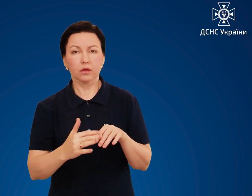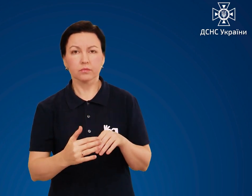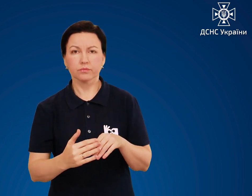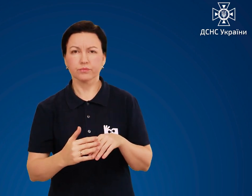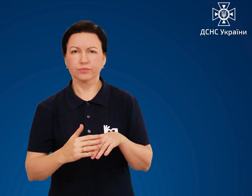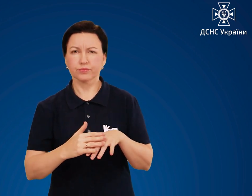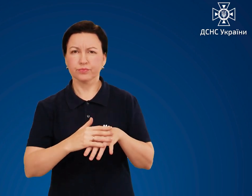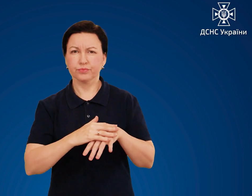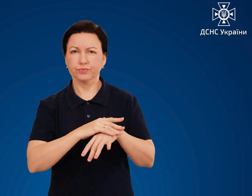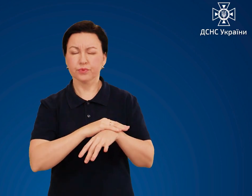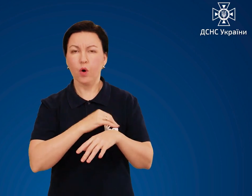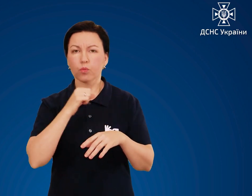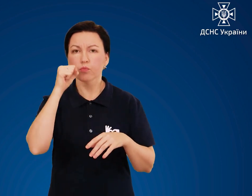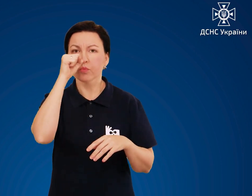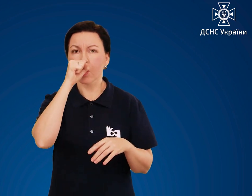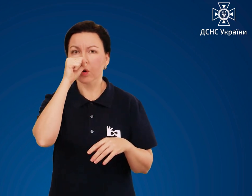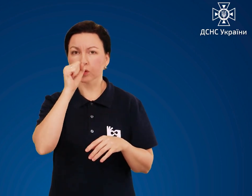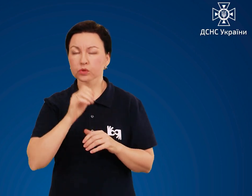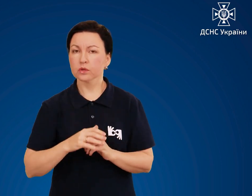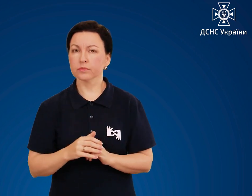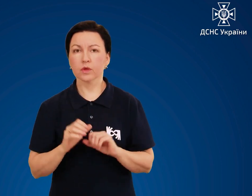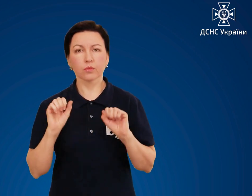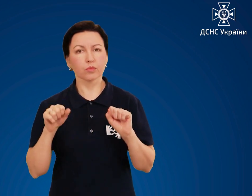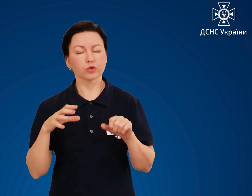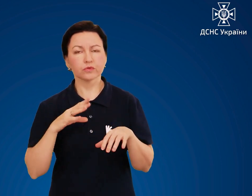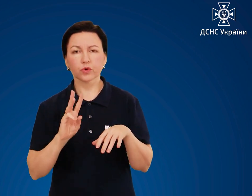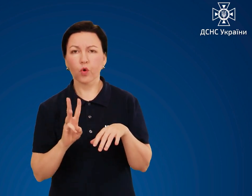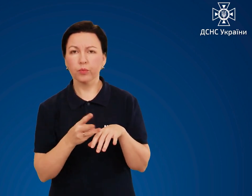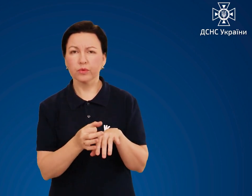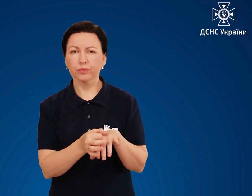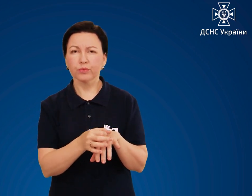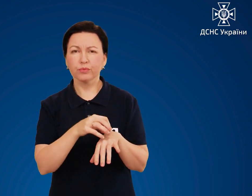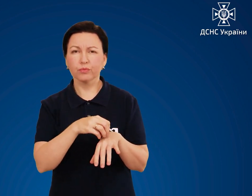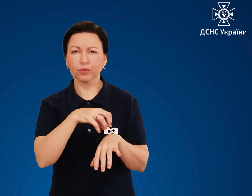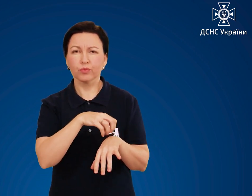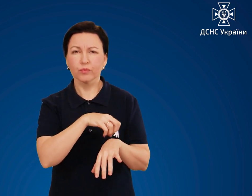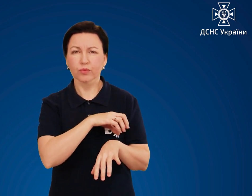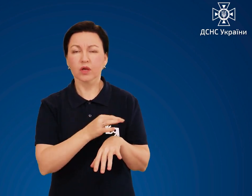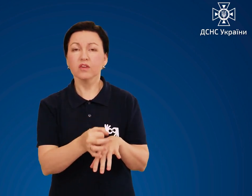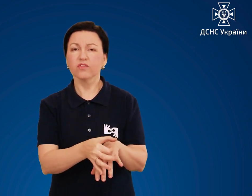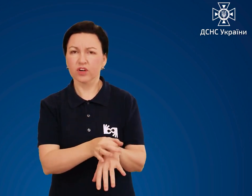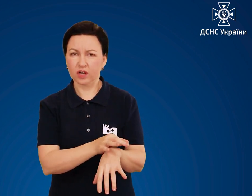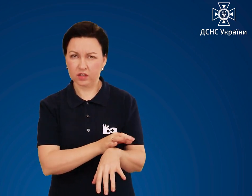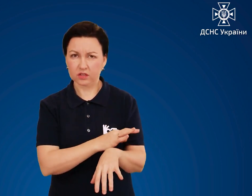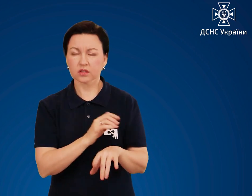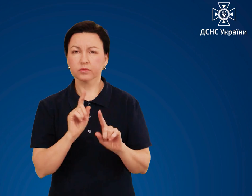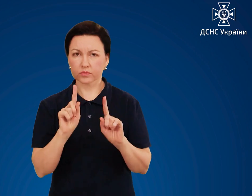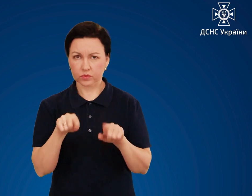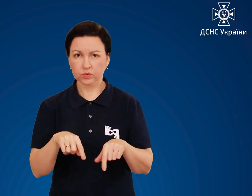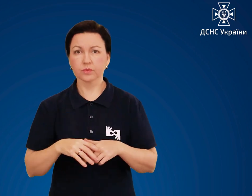аміаком виникає обмороження, можливий опік з пухарями, виразки.